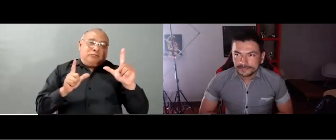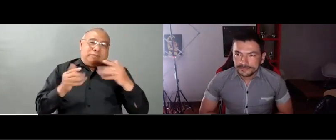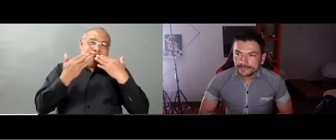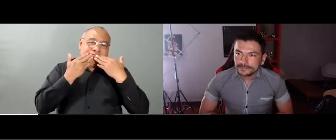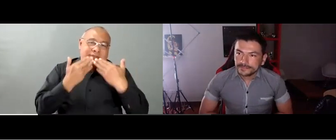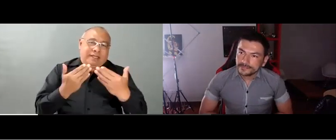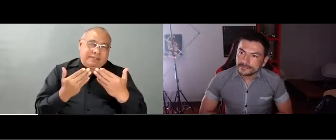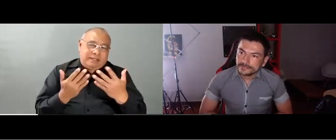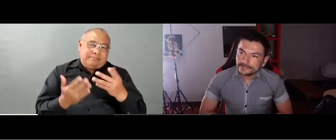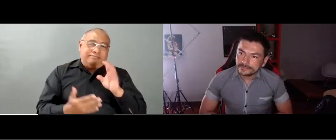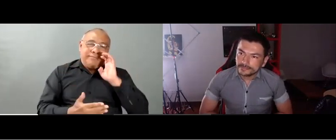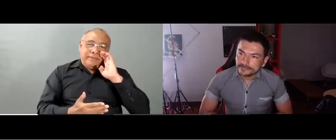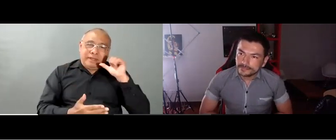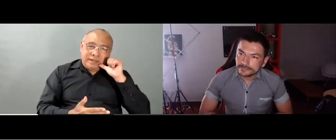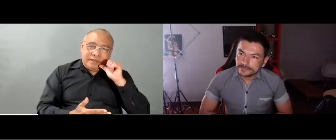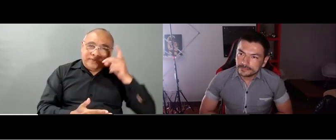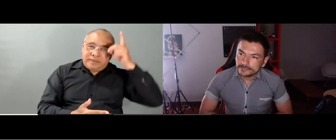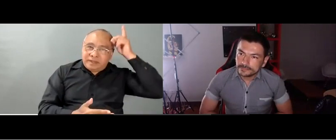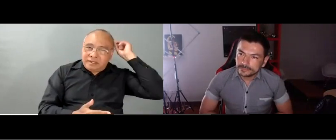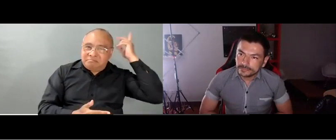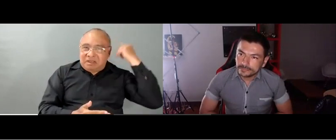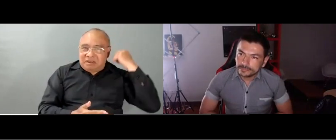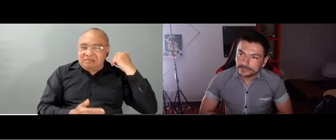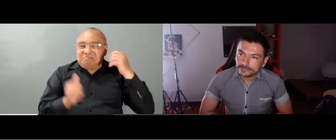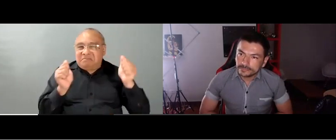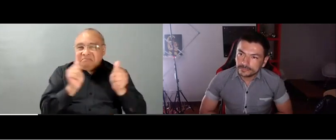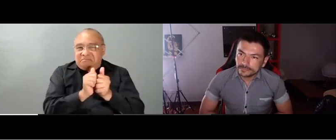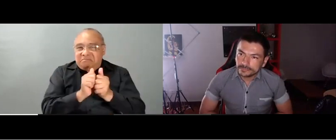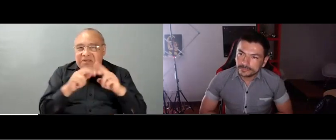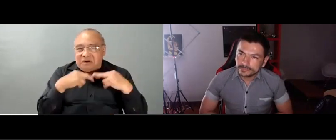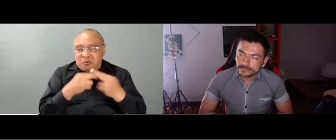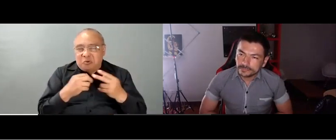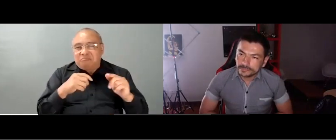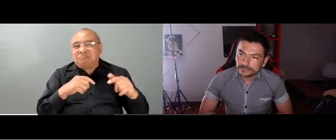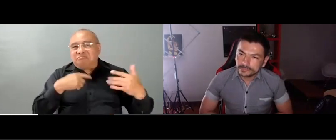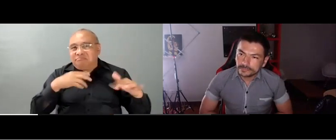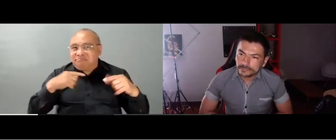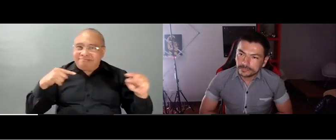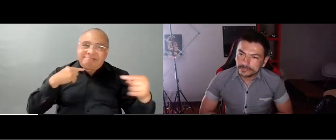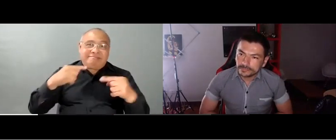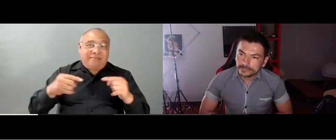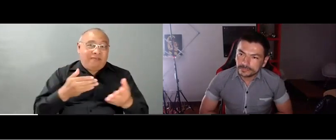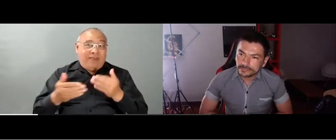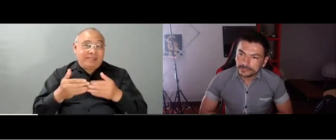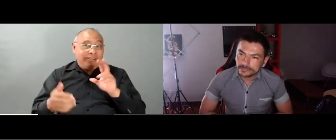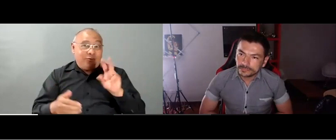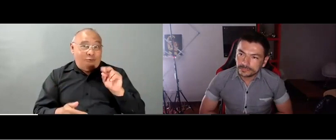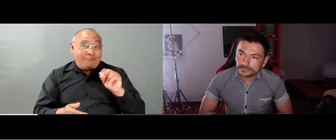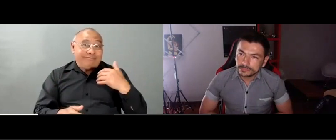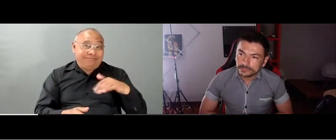Muy bien, listo. Muchísimas gracias, Erika. Muchísimas gracias, Daniel, por acompañarnos a nosotros